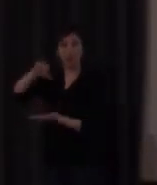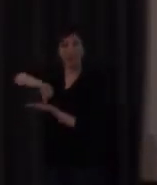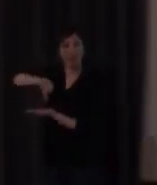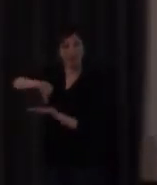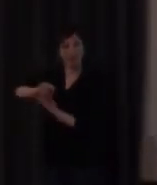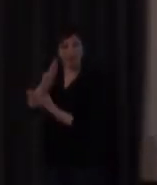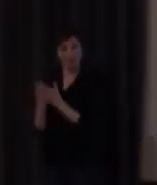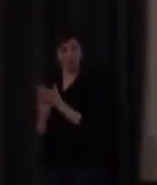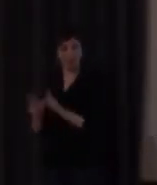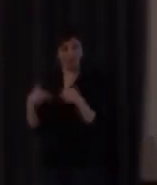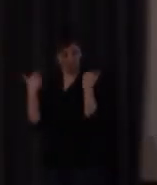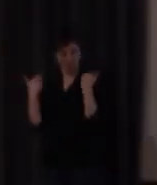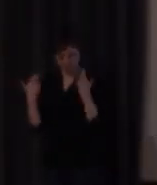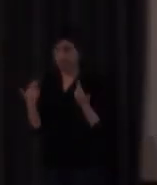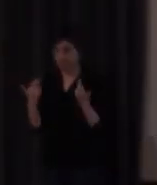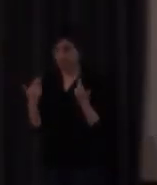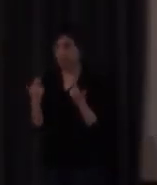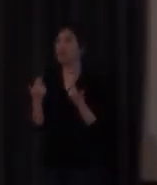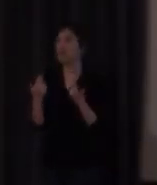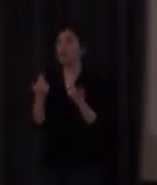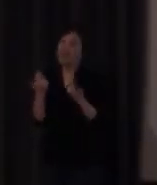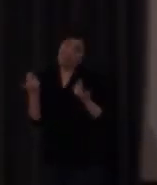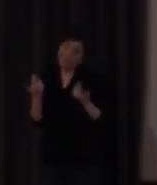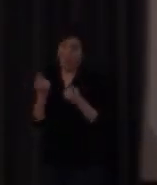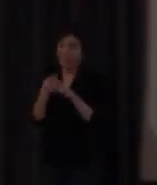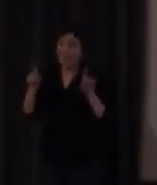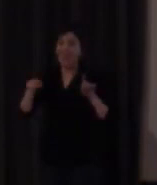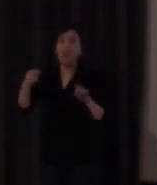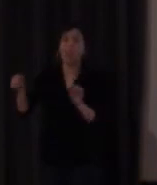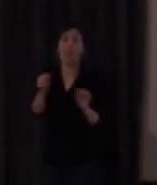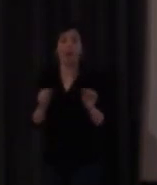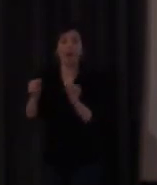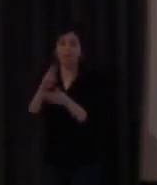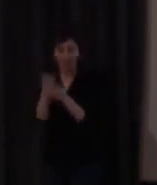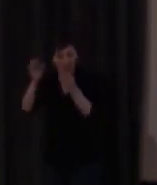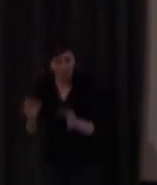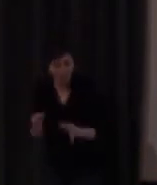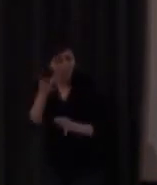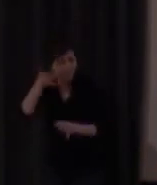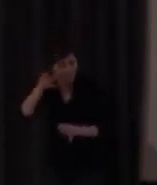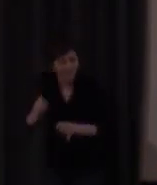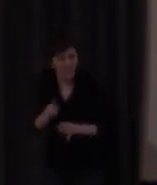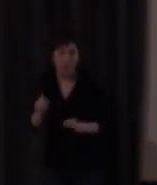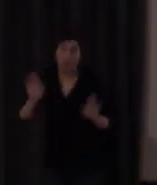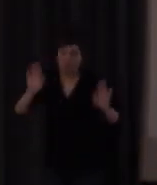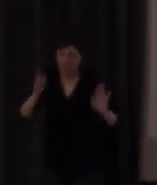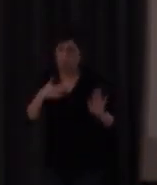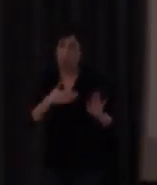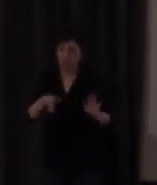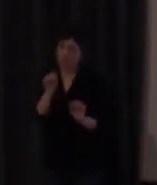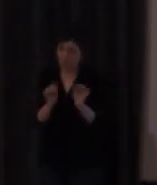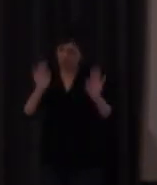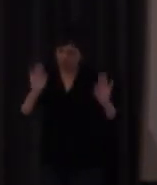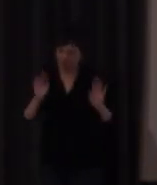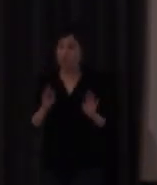bilingües otro cantar es como de bilingüe sea esa enseñanza que también lo podríamos discutir pues en nuestro caso